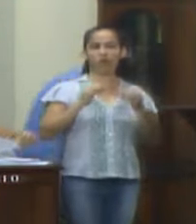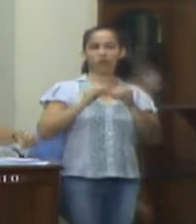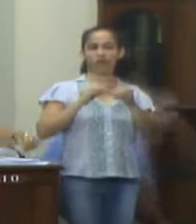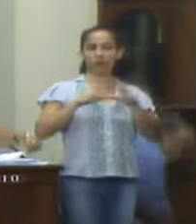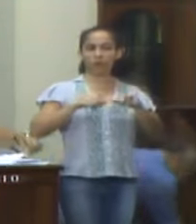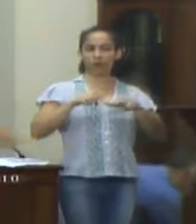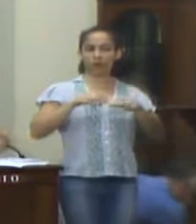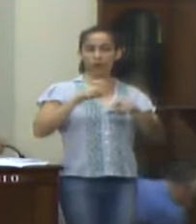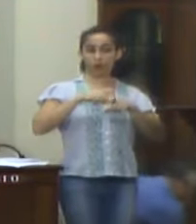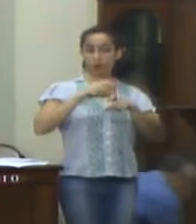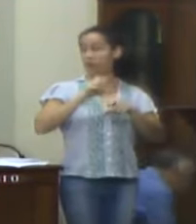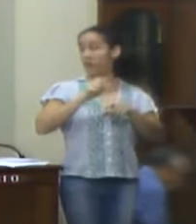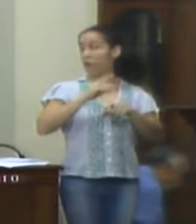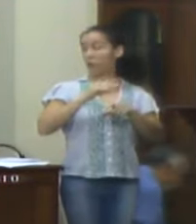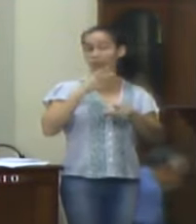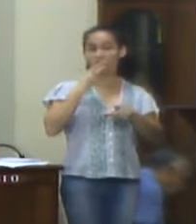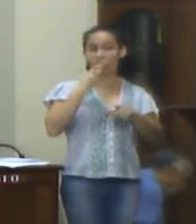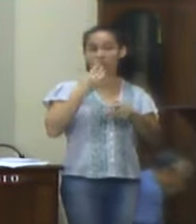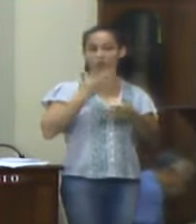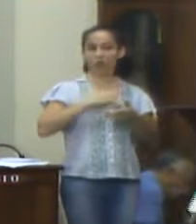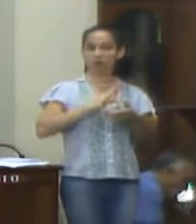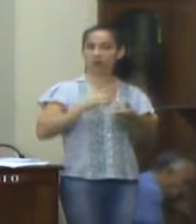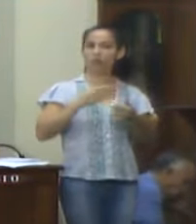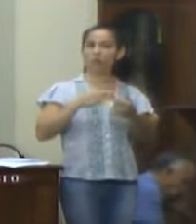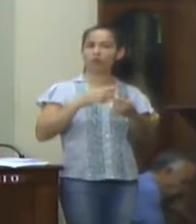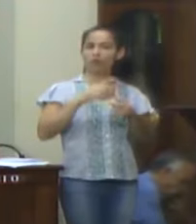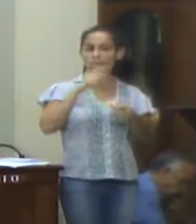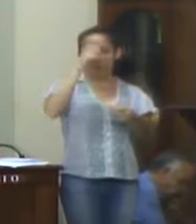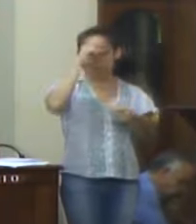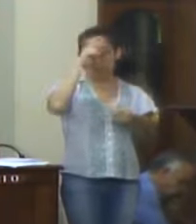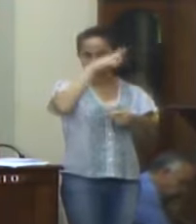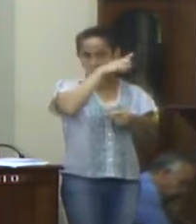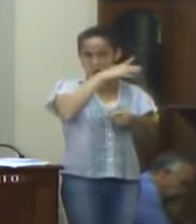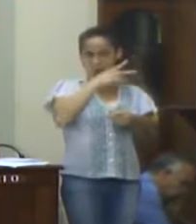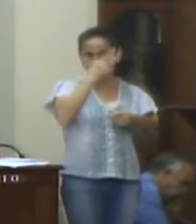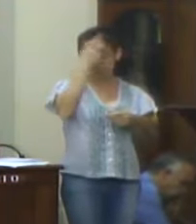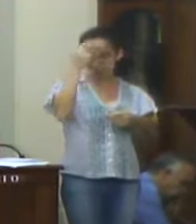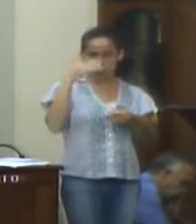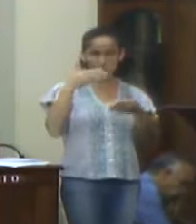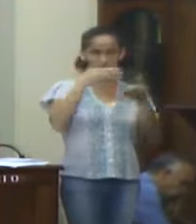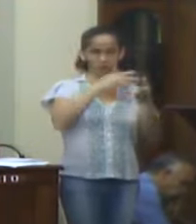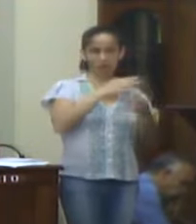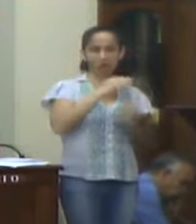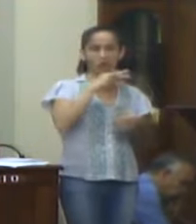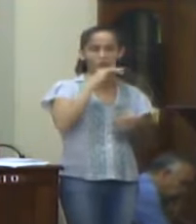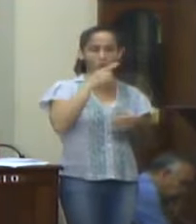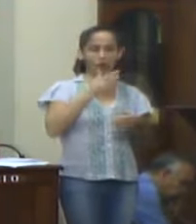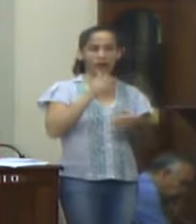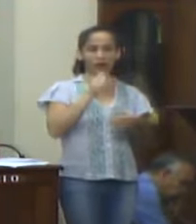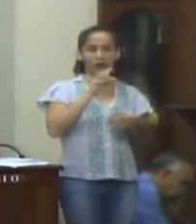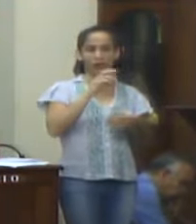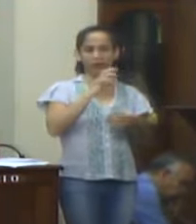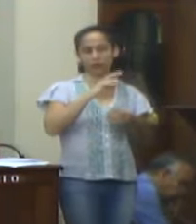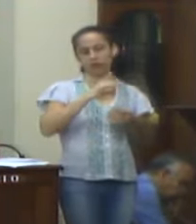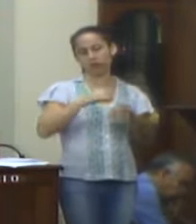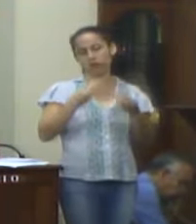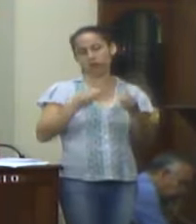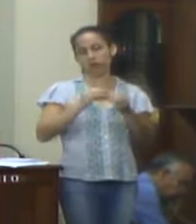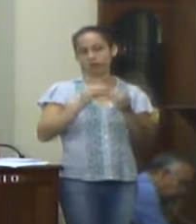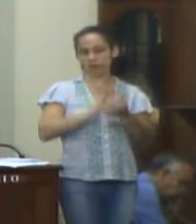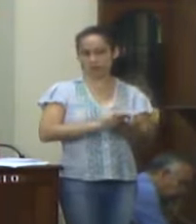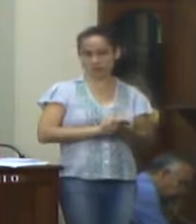prestado. Estou mostrando a importância do laudo impresso, que pode agilizar o